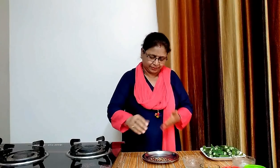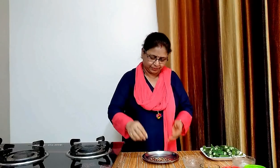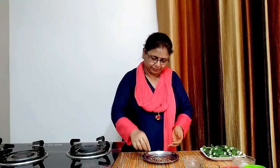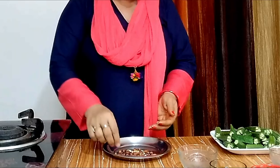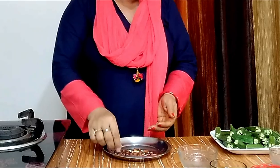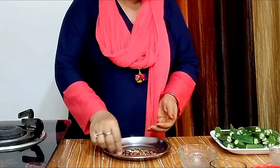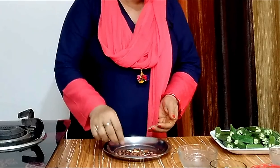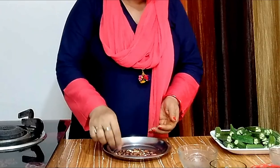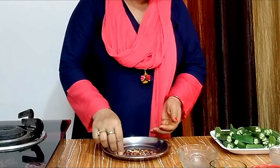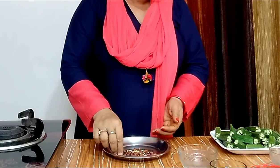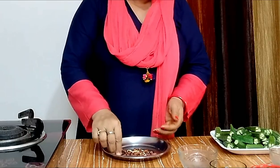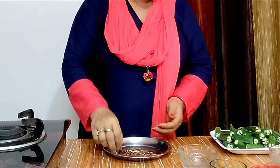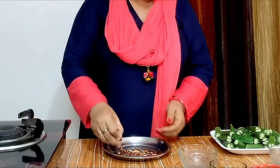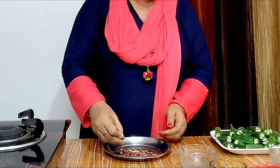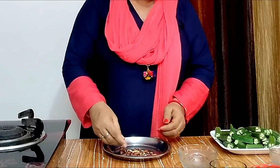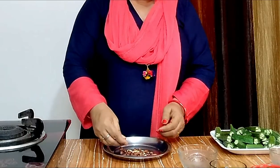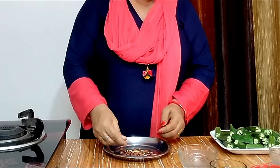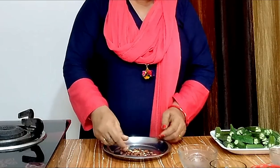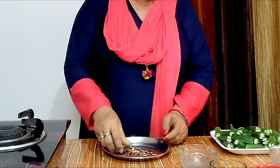चुकी है अब इसके सारे चिलके उतार लेते हैं